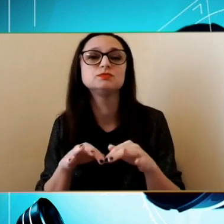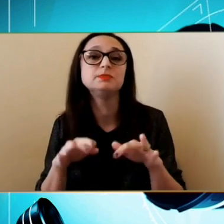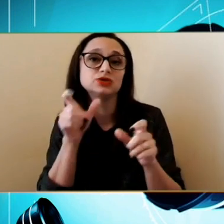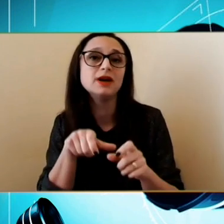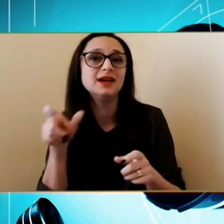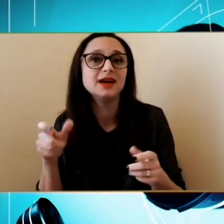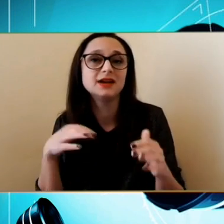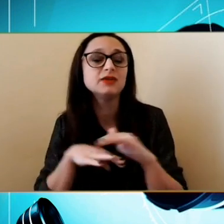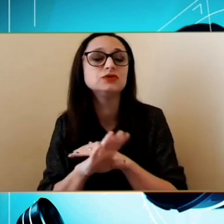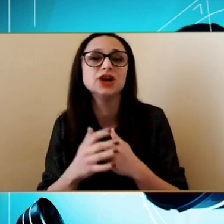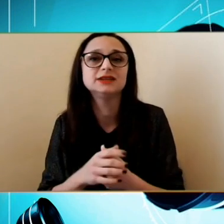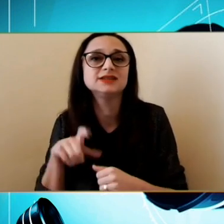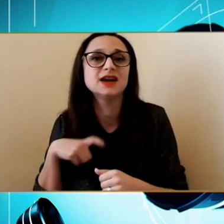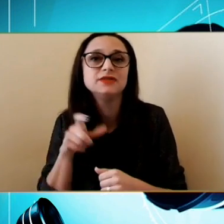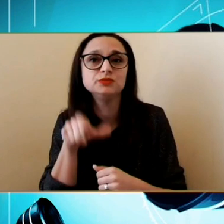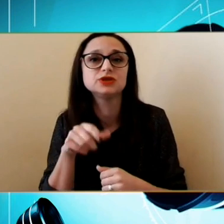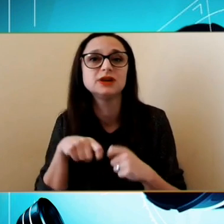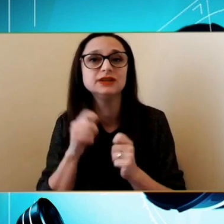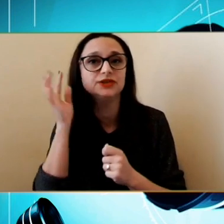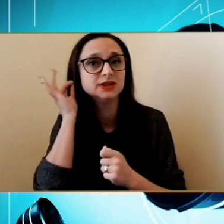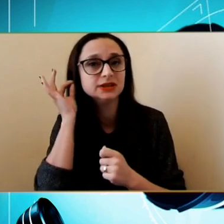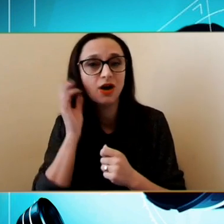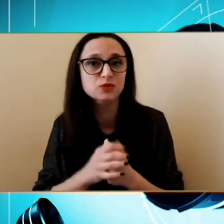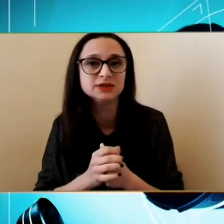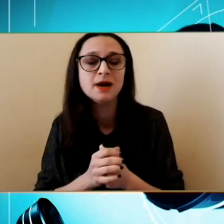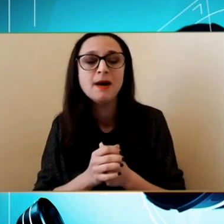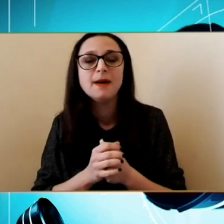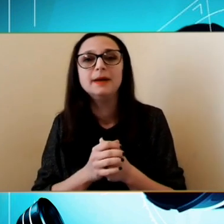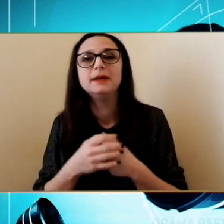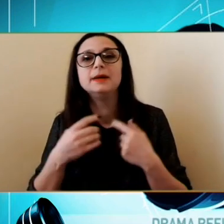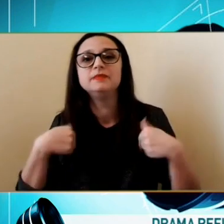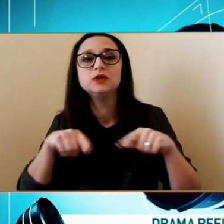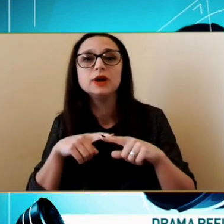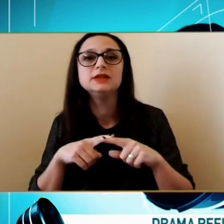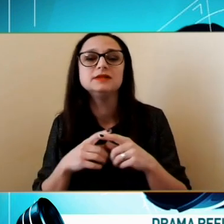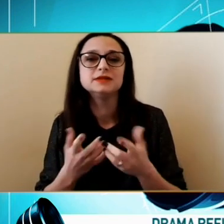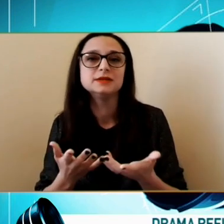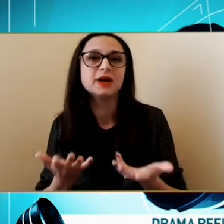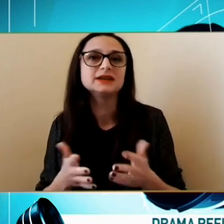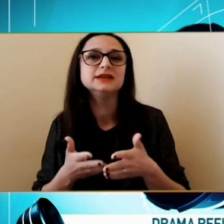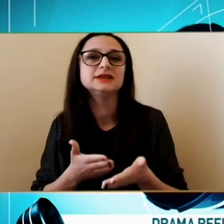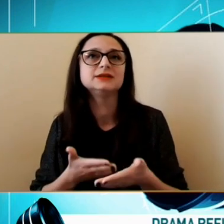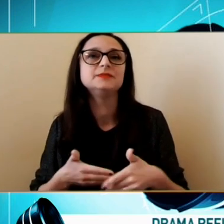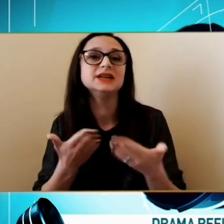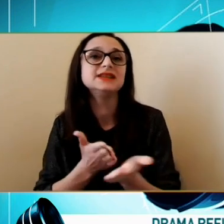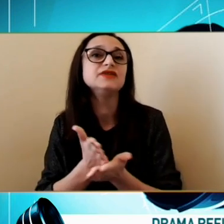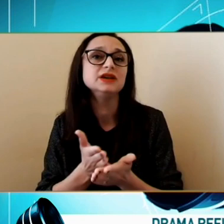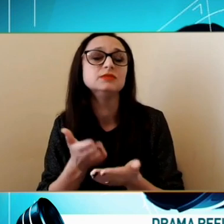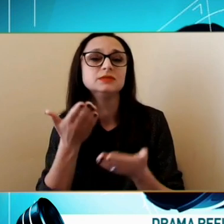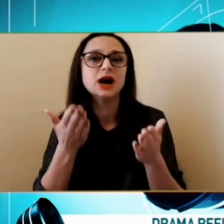persoanele refugiate Se află și persoane deficiente de auz Noi, practic,